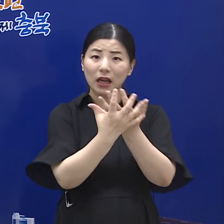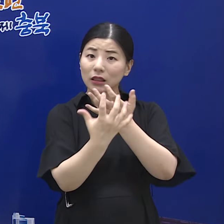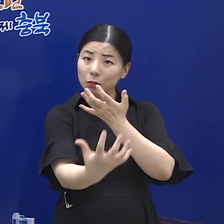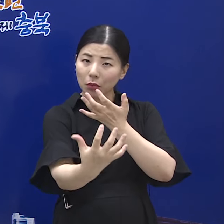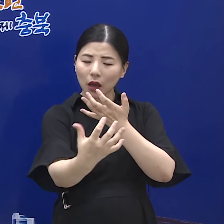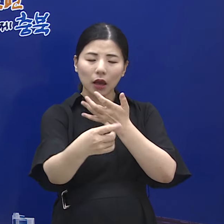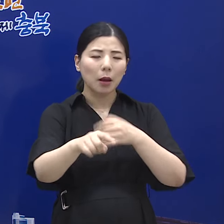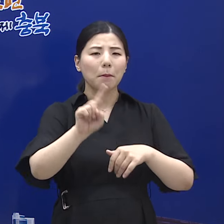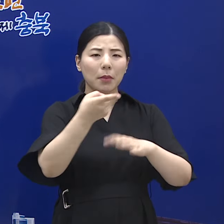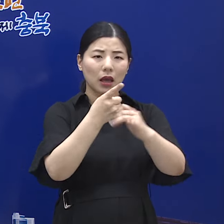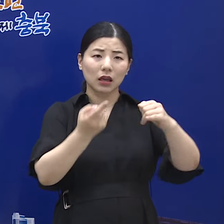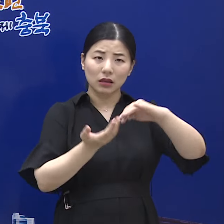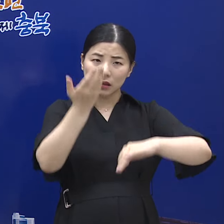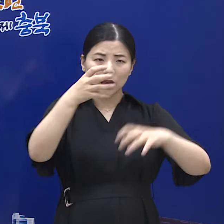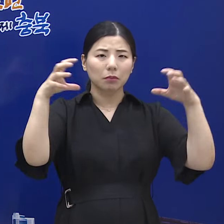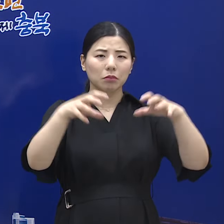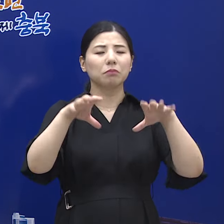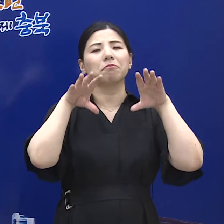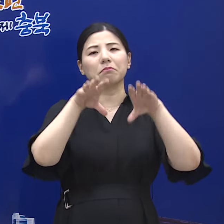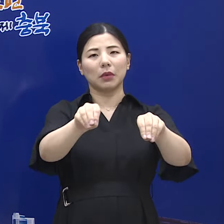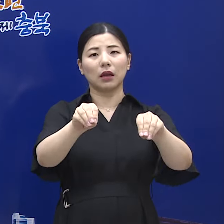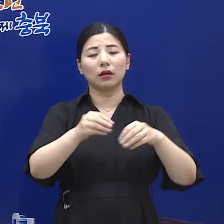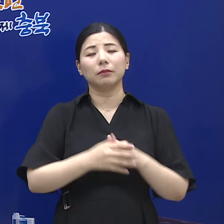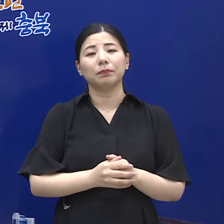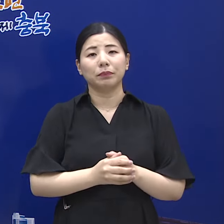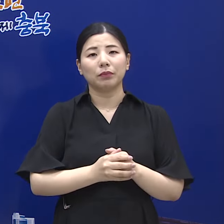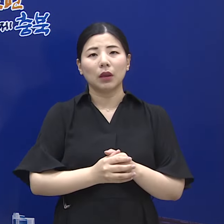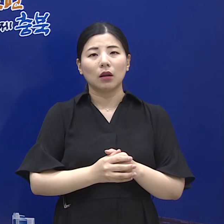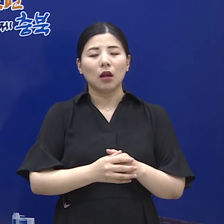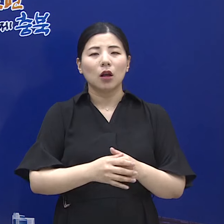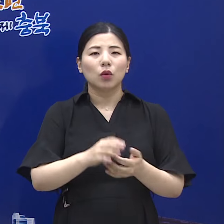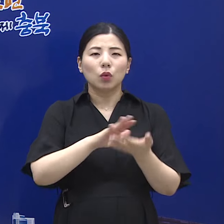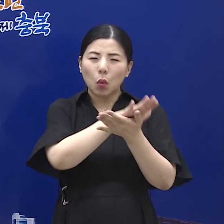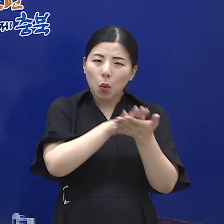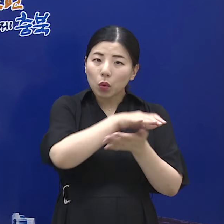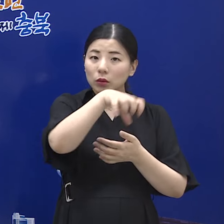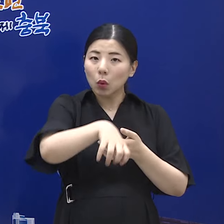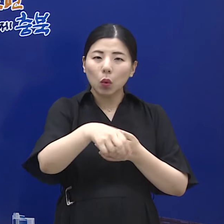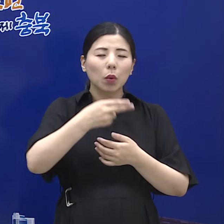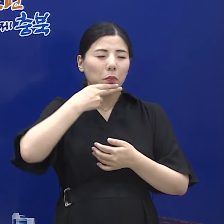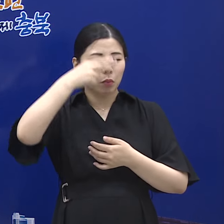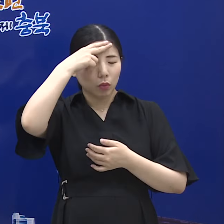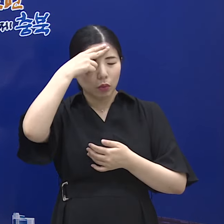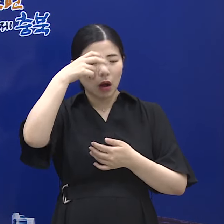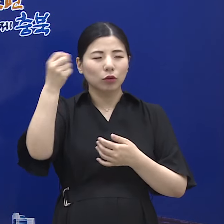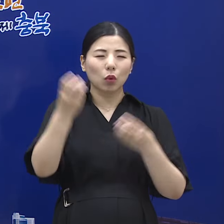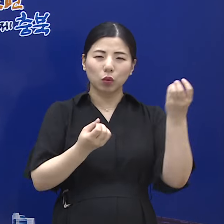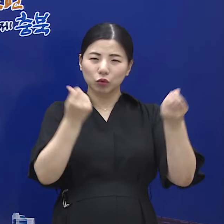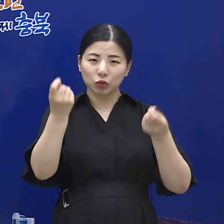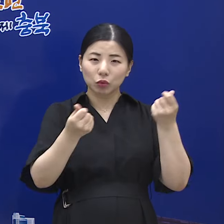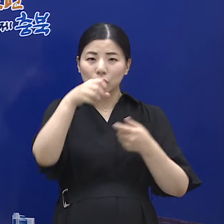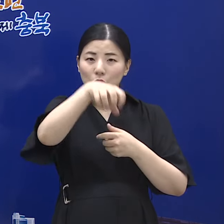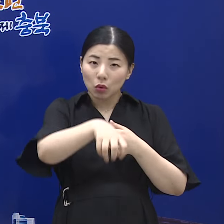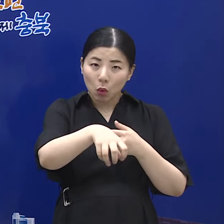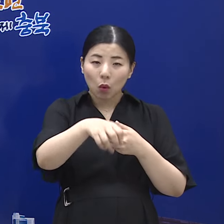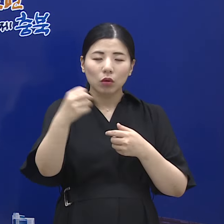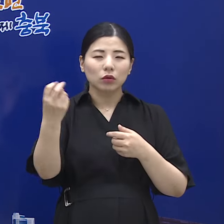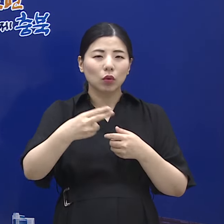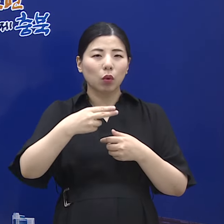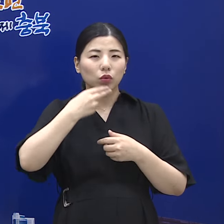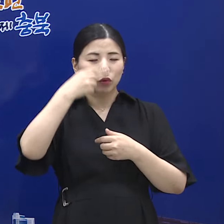100인 이상 집합을 금지하고 유흥시설, 콜라텍 무도장, 홀덤펍,